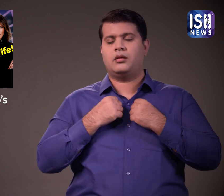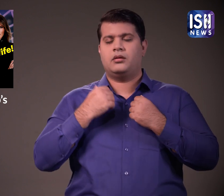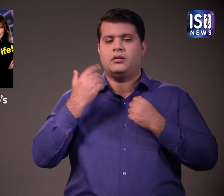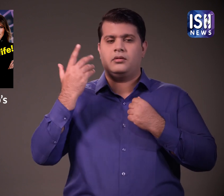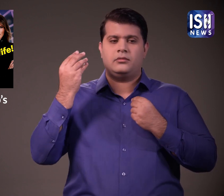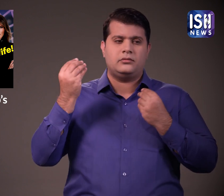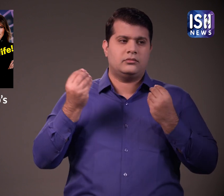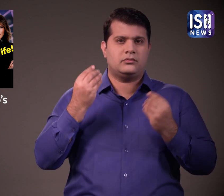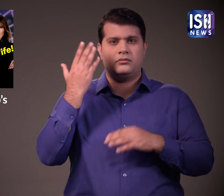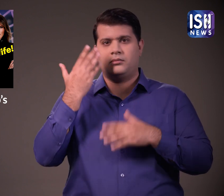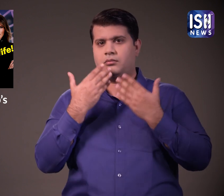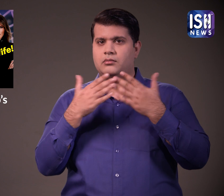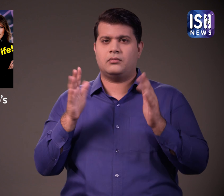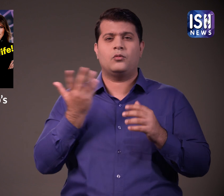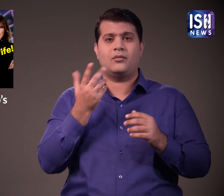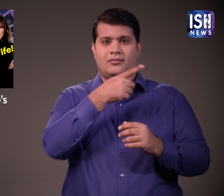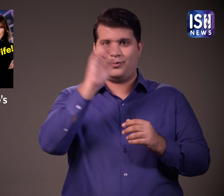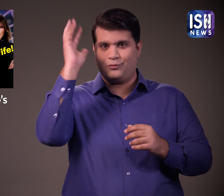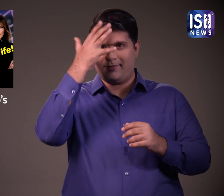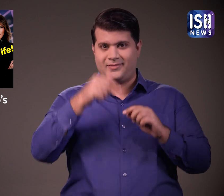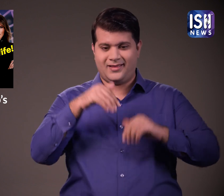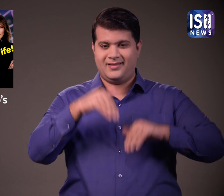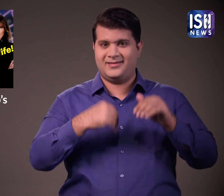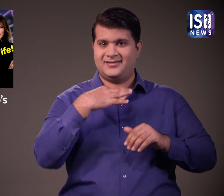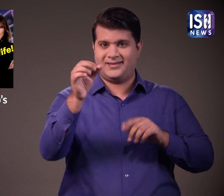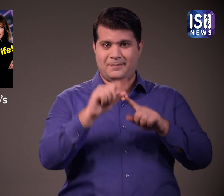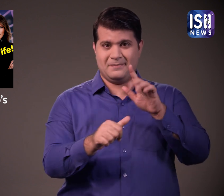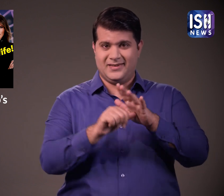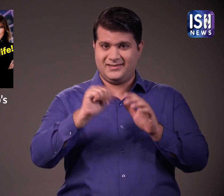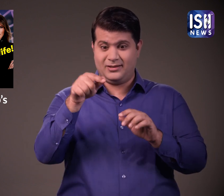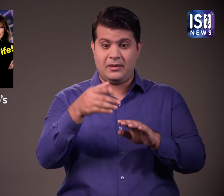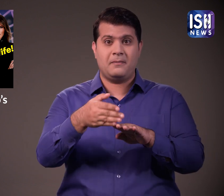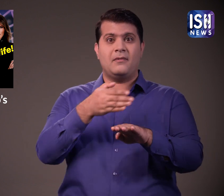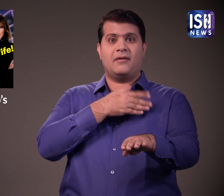कोईन को चुनाव अभ्यान के वित्य उलंगन का भी दोशी पाया गया था